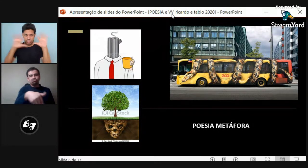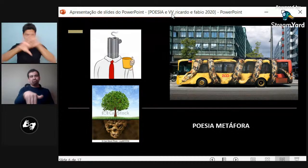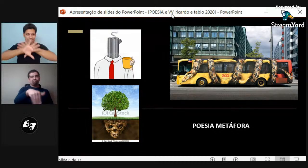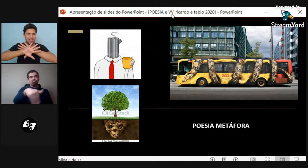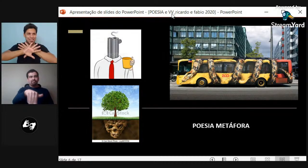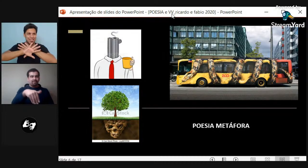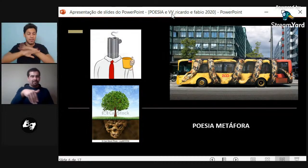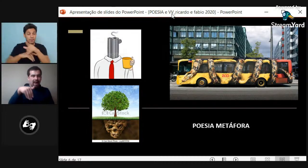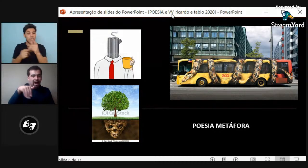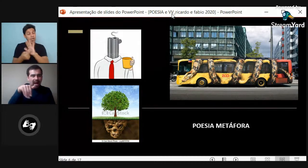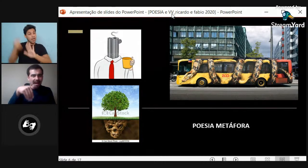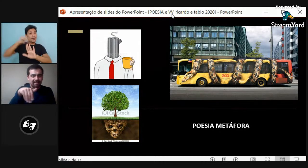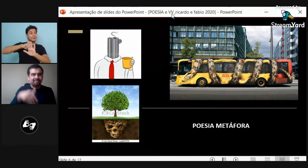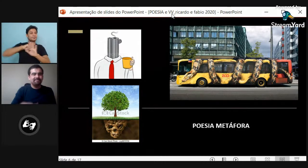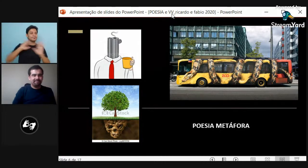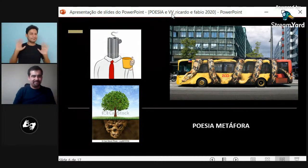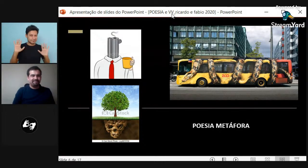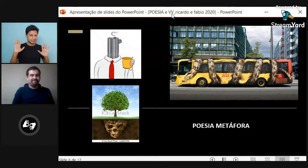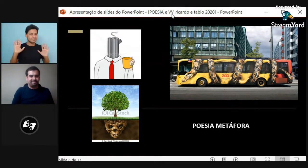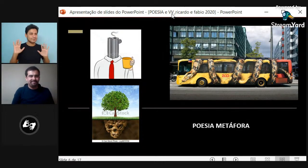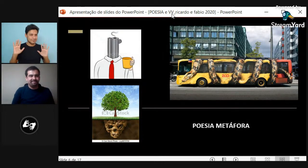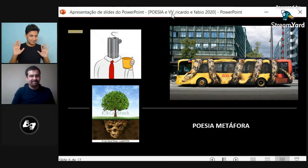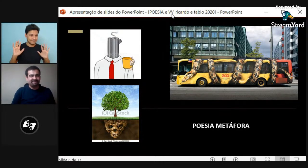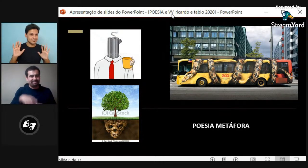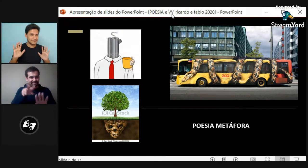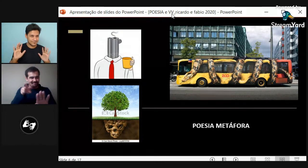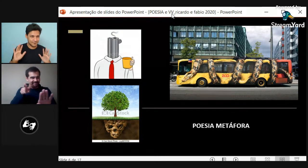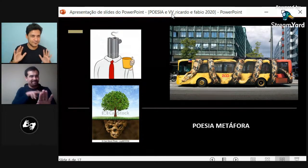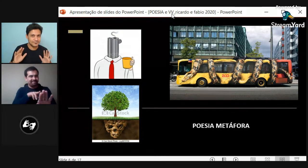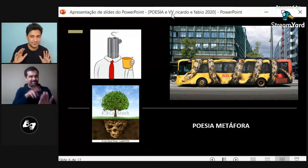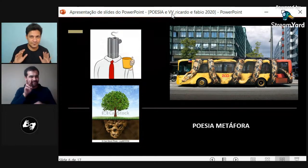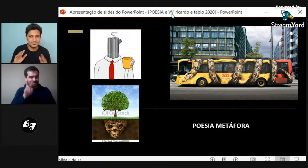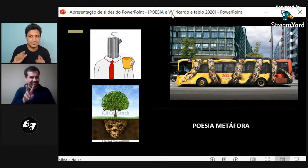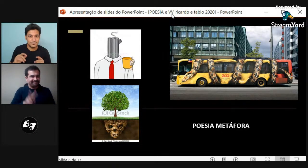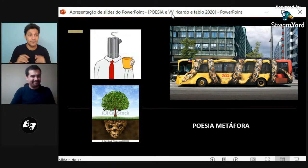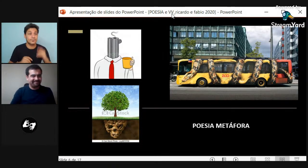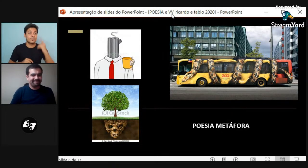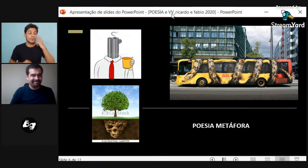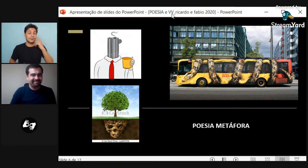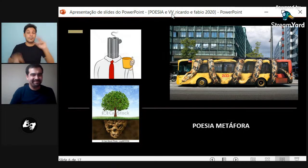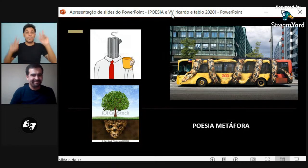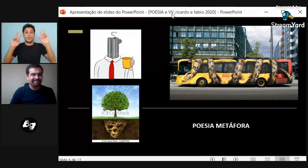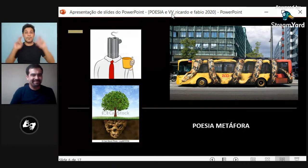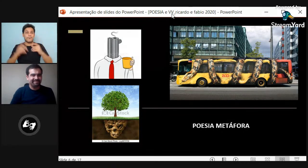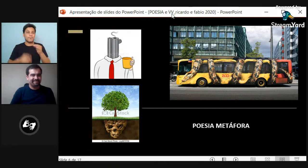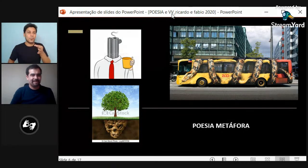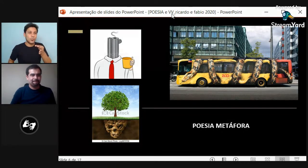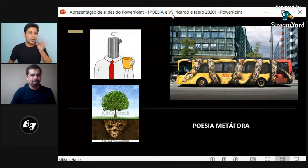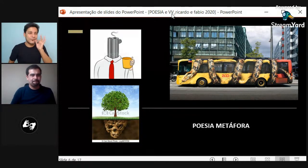Entonces, hay una similitud entre una cosa y otra. Y asume los rasgos de ambas imágenes. Eso es lo que se ve acá.